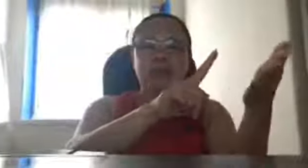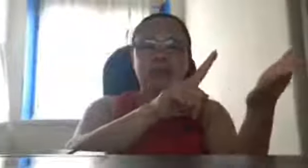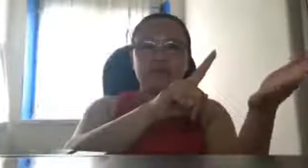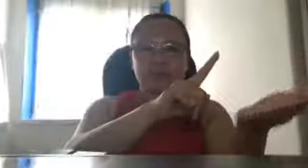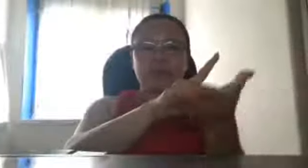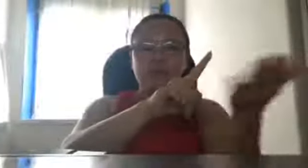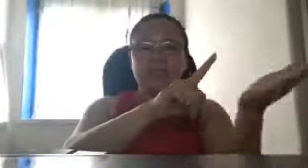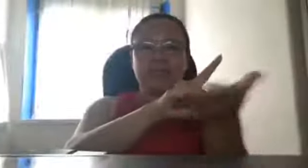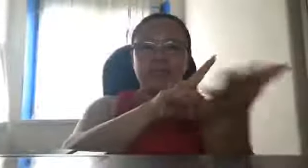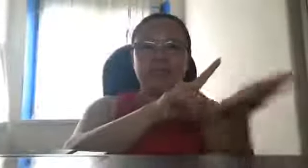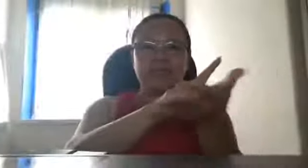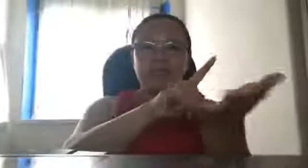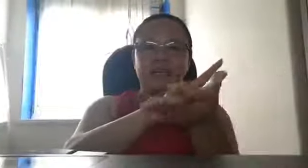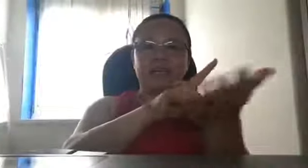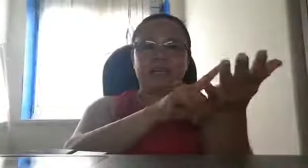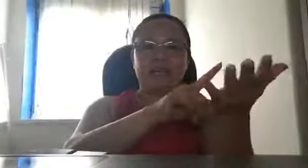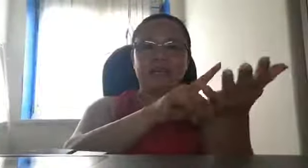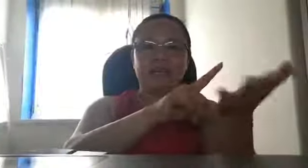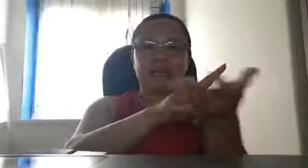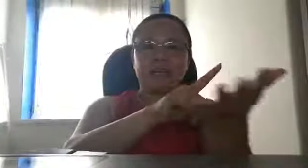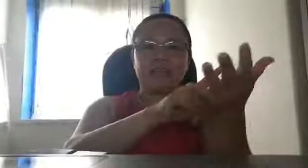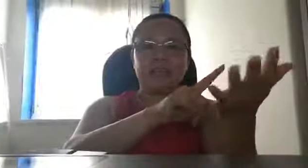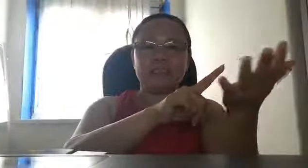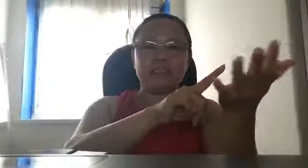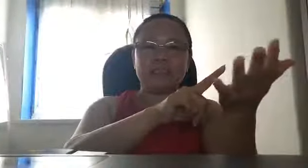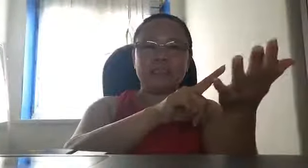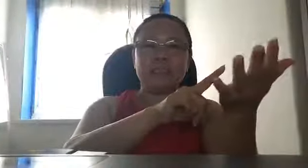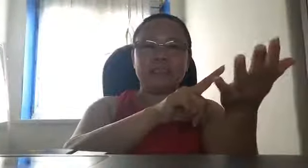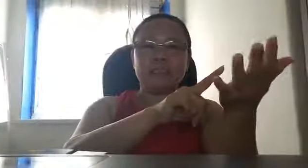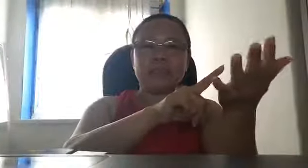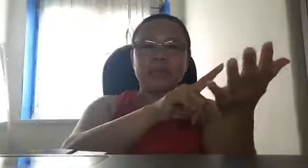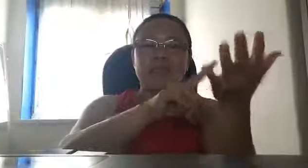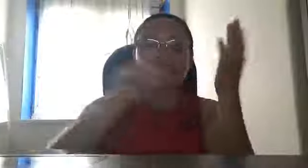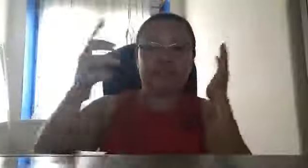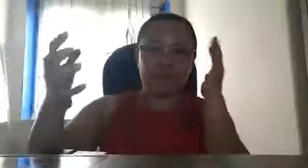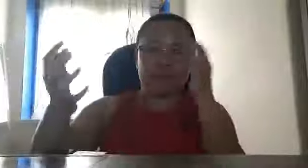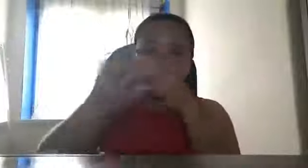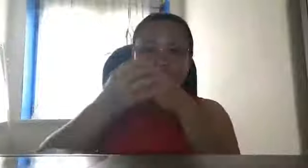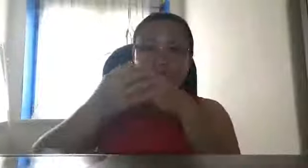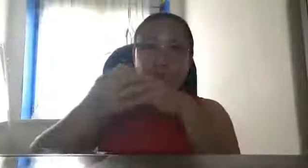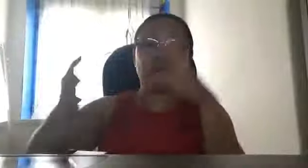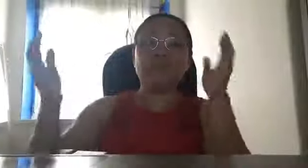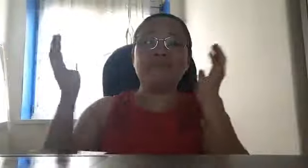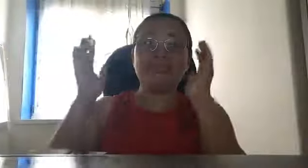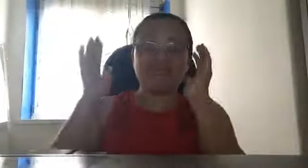gusto magtanib dyan sa ating karagatan dyan sa Pilipinas kasi ang Pilipinas po ay very